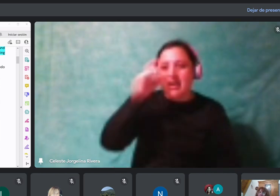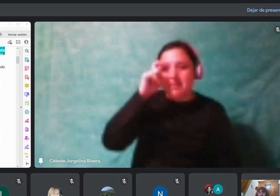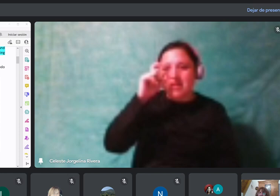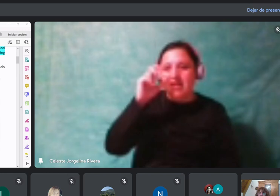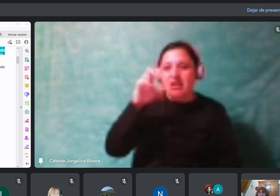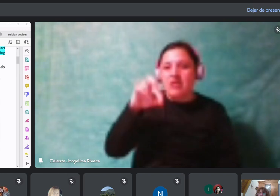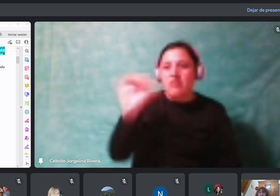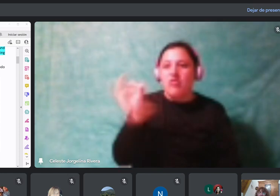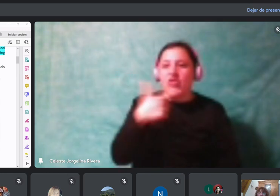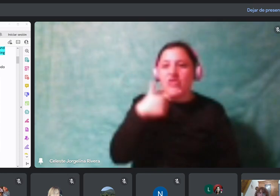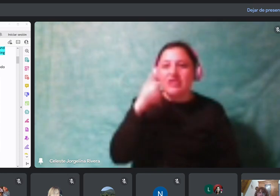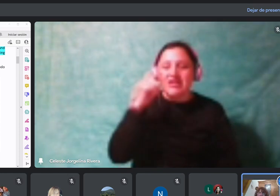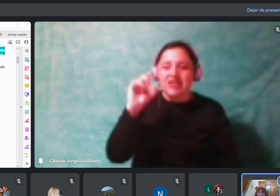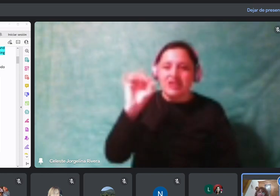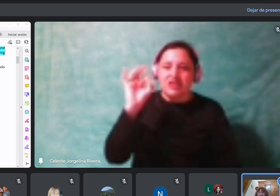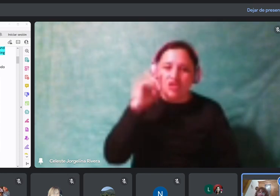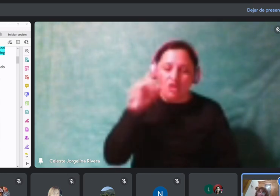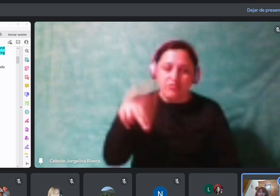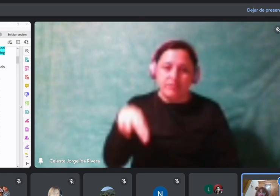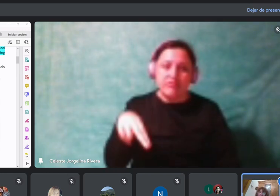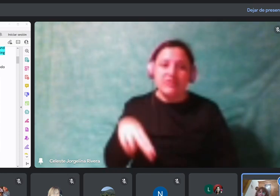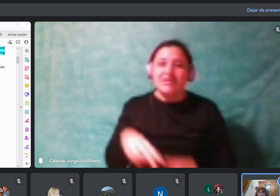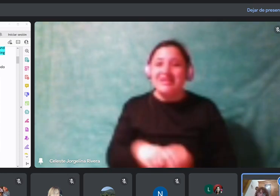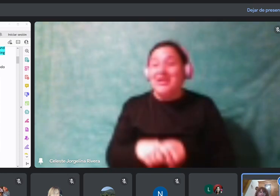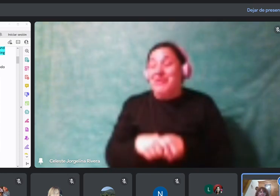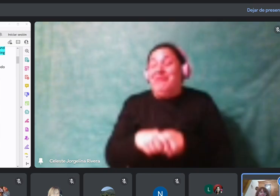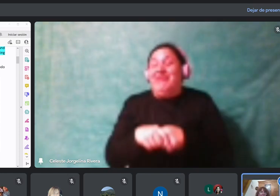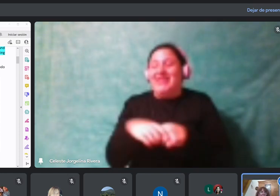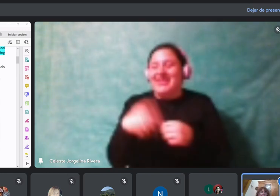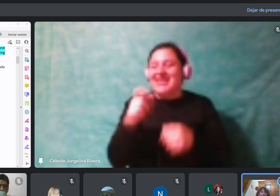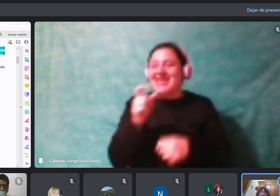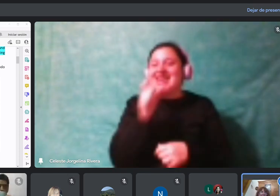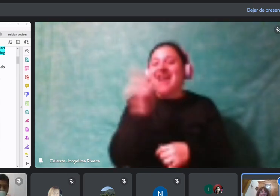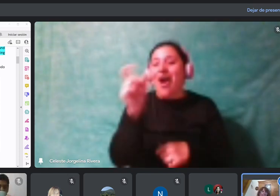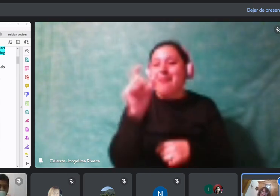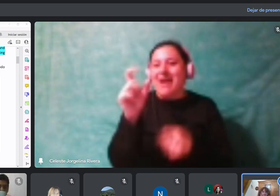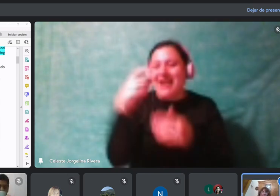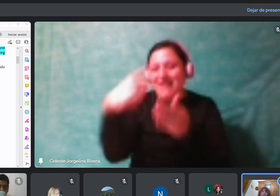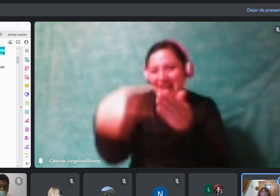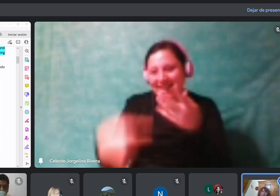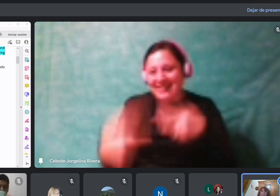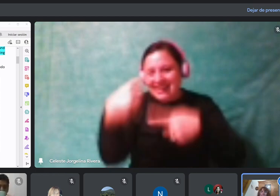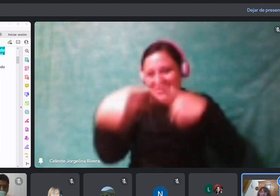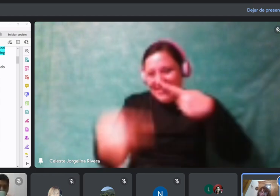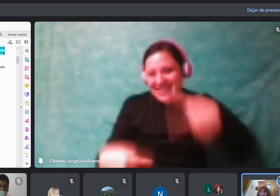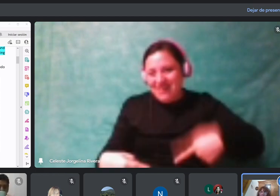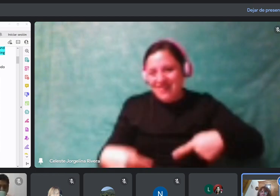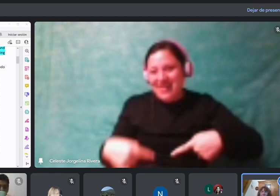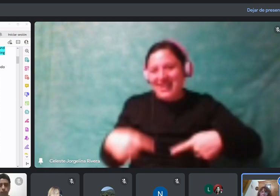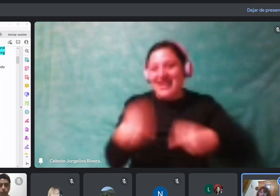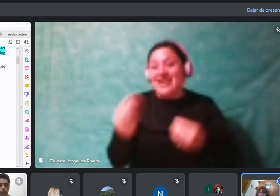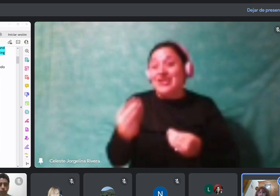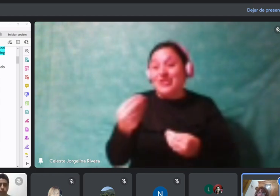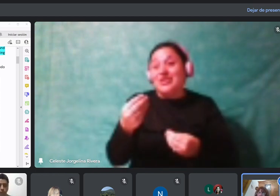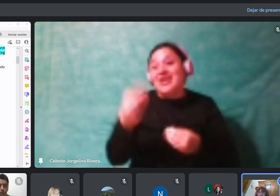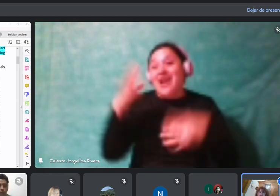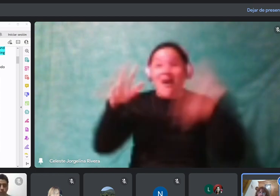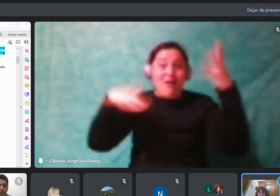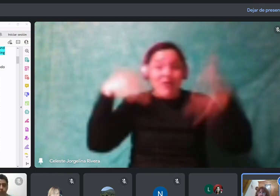y... Hay varias que son así que justamente por la confusión que presentan les pusimos el título palabras confusas.